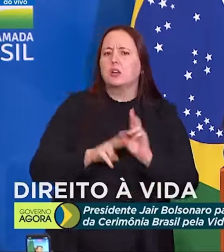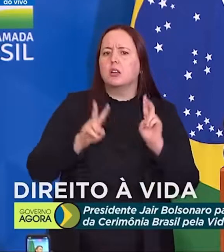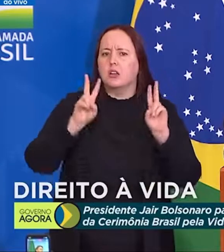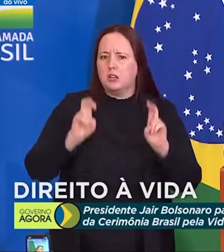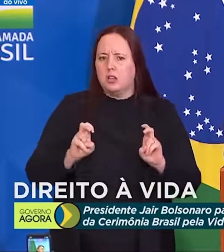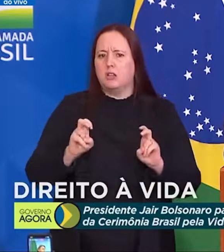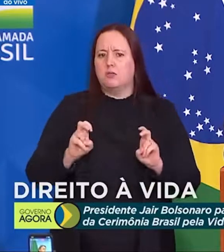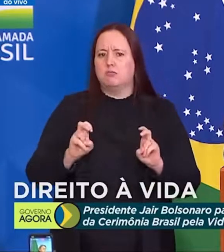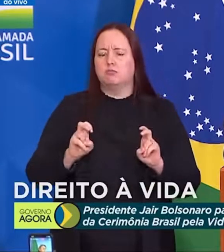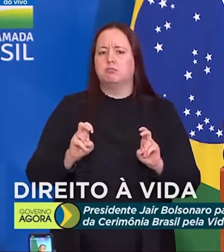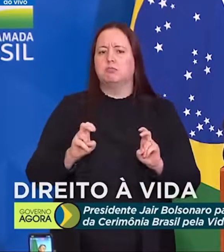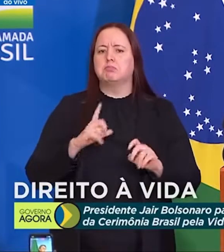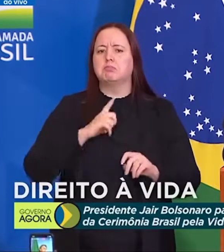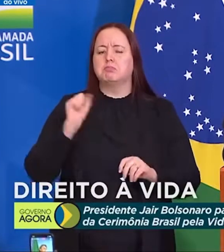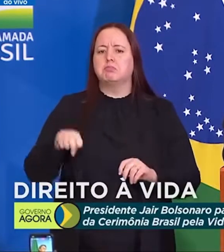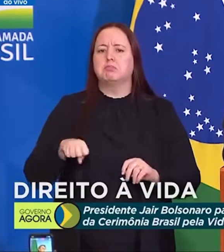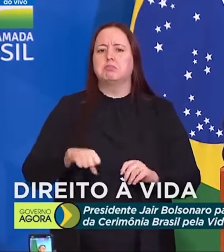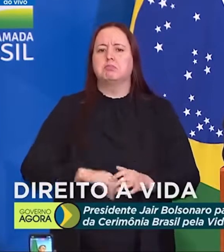do Franciscini